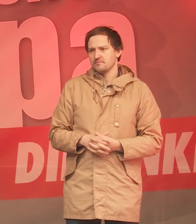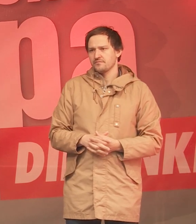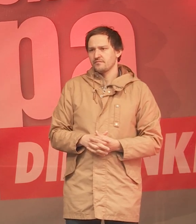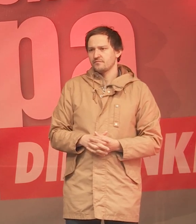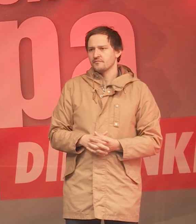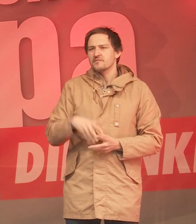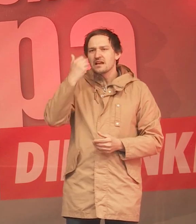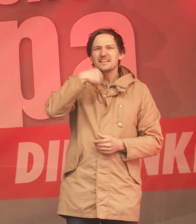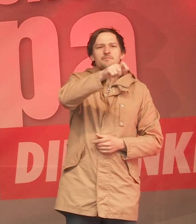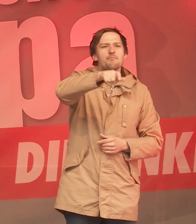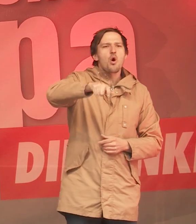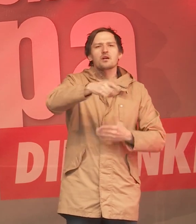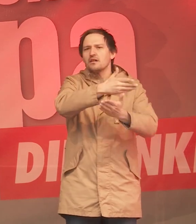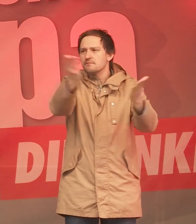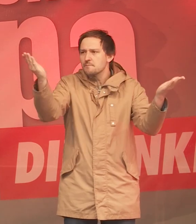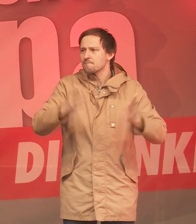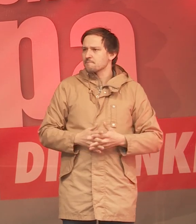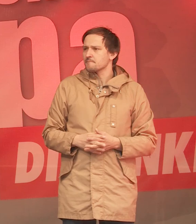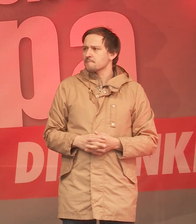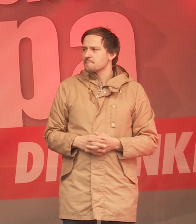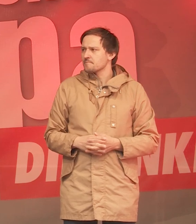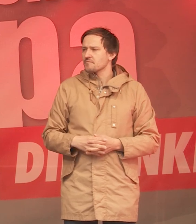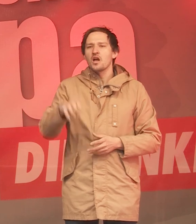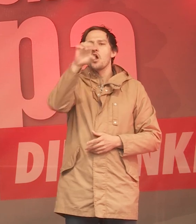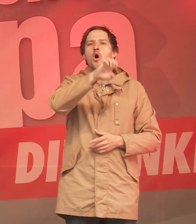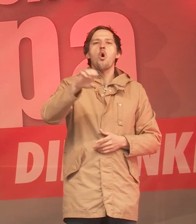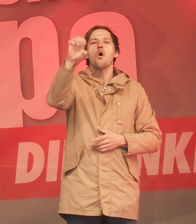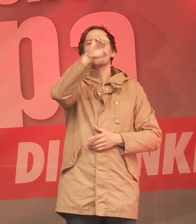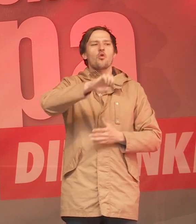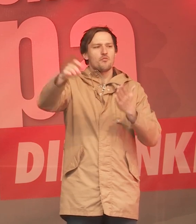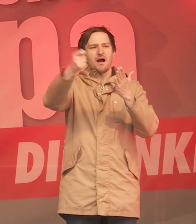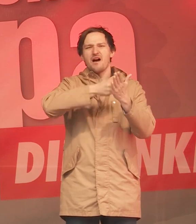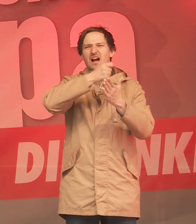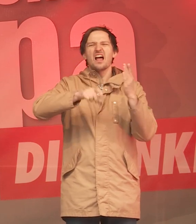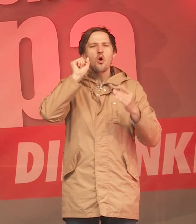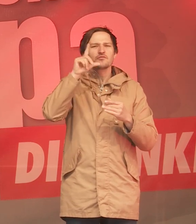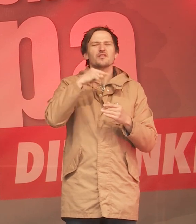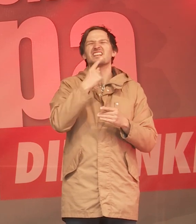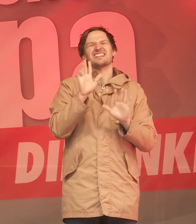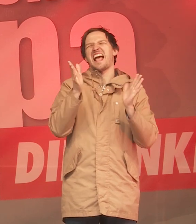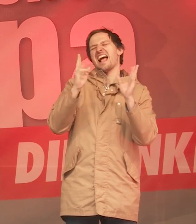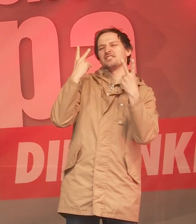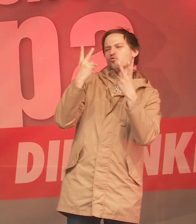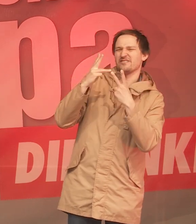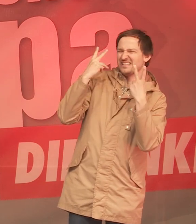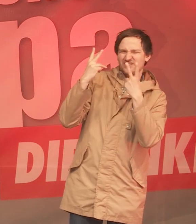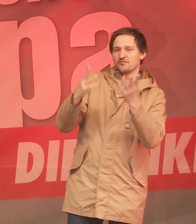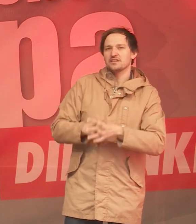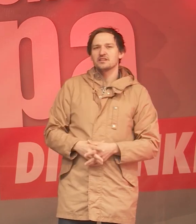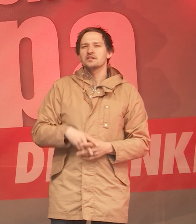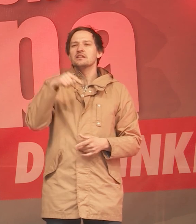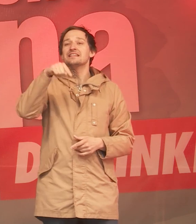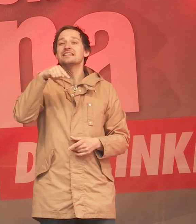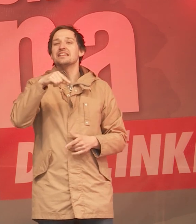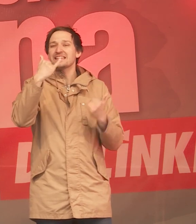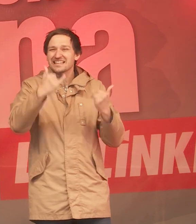Liebe Bürgerinnen und Bürger, die Europawahlen werden oft nicht so wichtig genommen. Ich glaube, wir haben diesmal